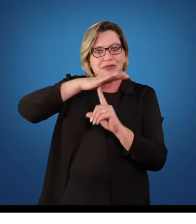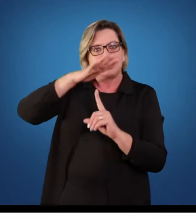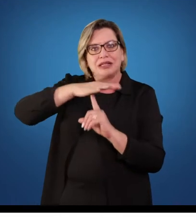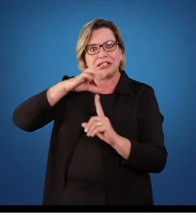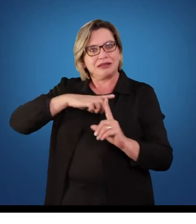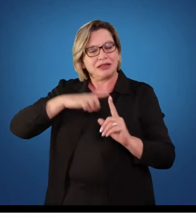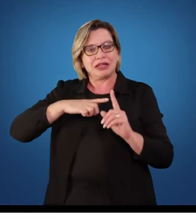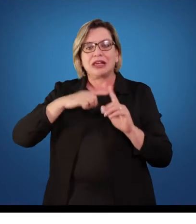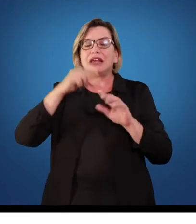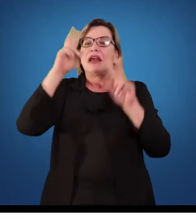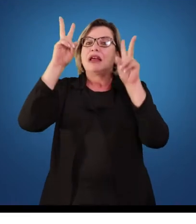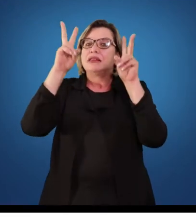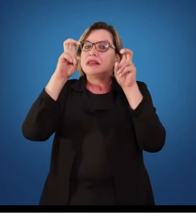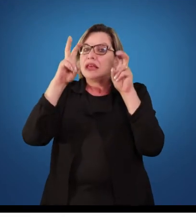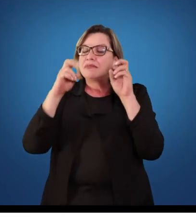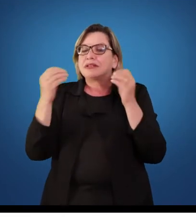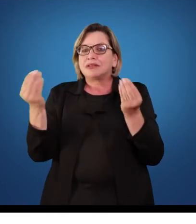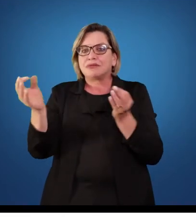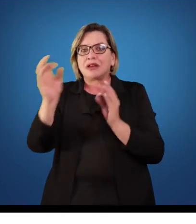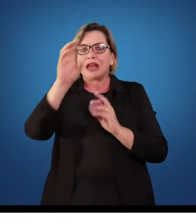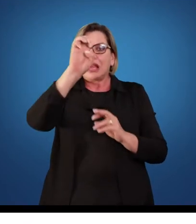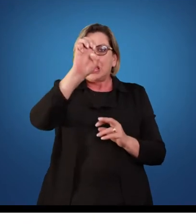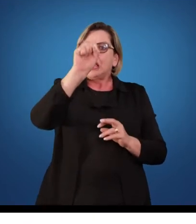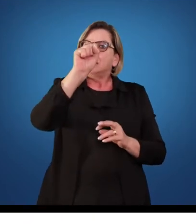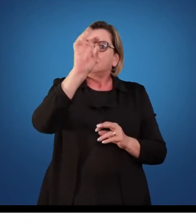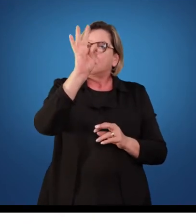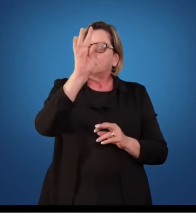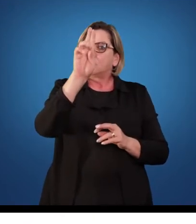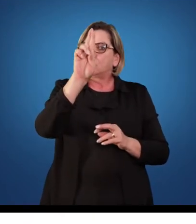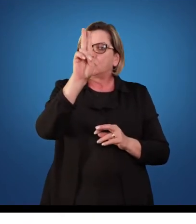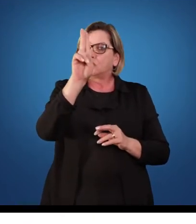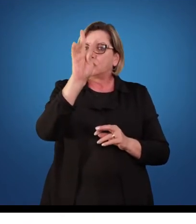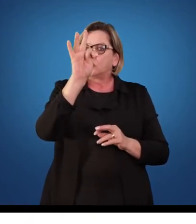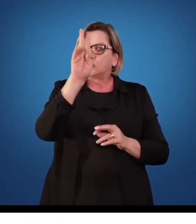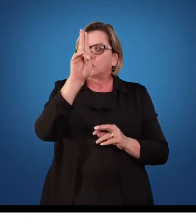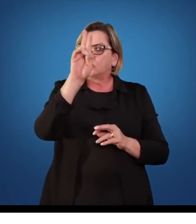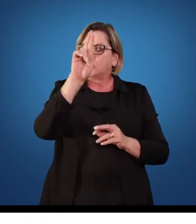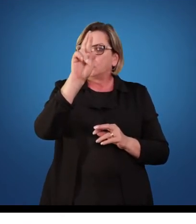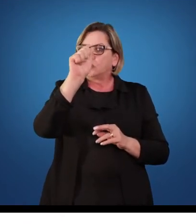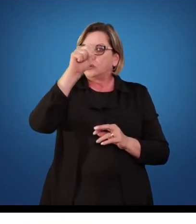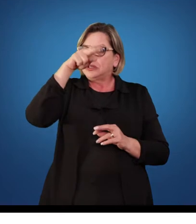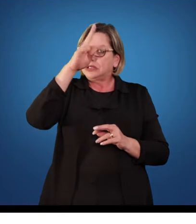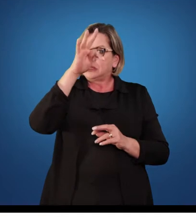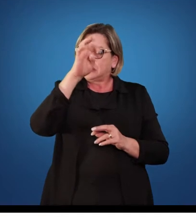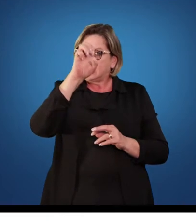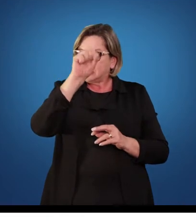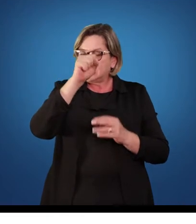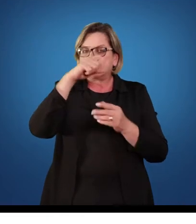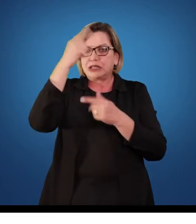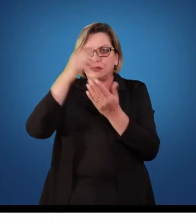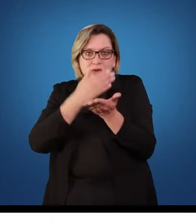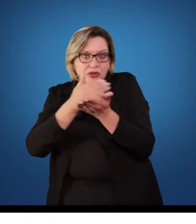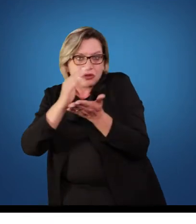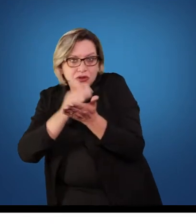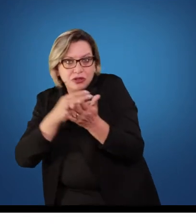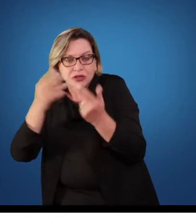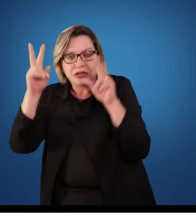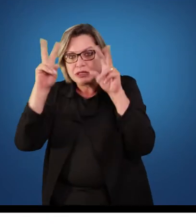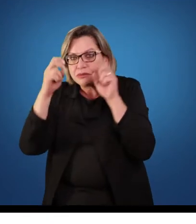conteúdos estruturantes da educação física, que estão subdivididos depois em conteúdos básicos e conteúdos